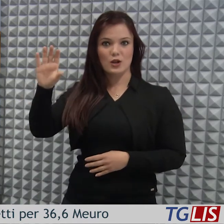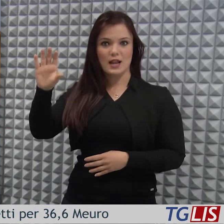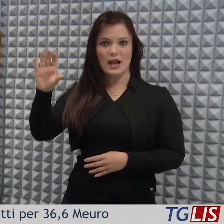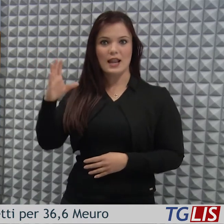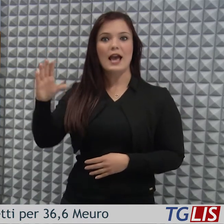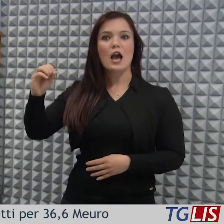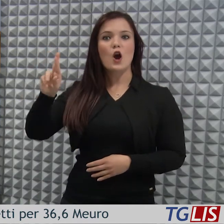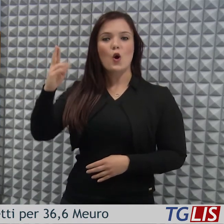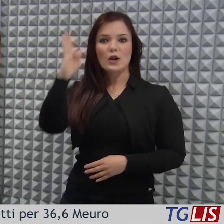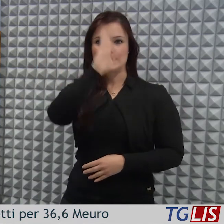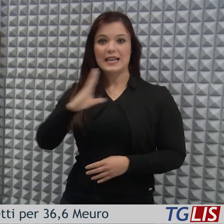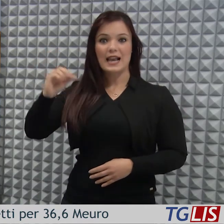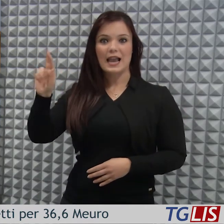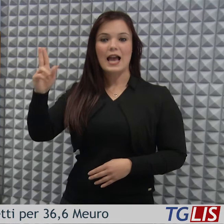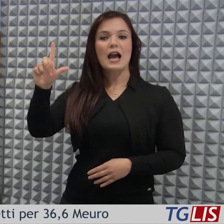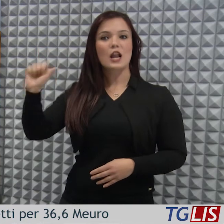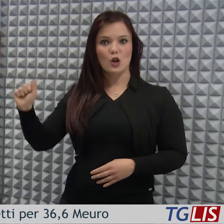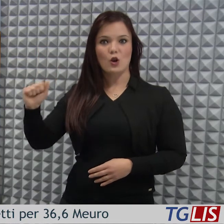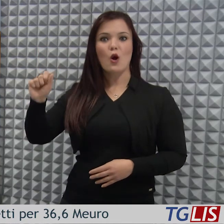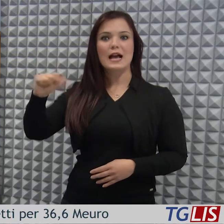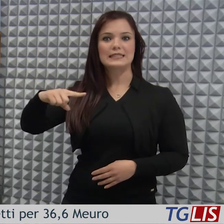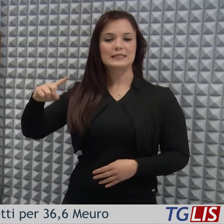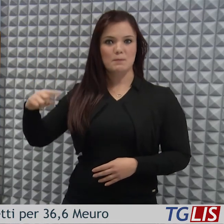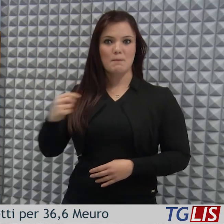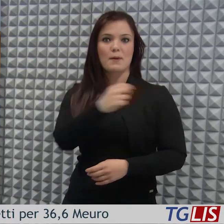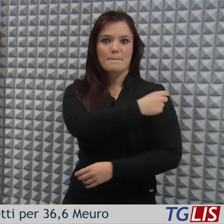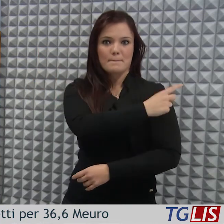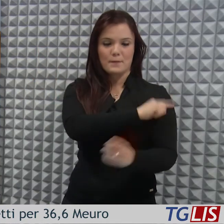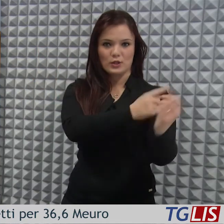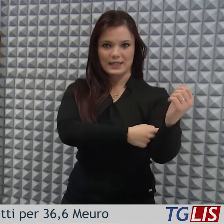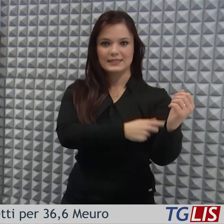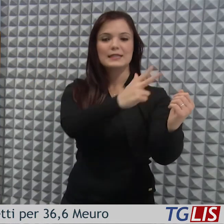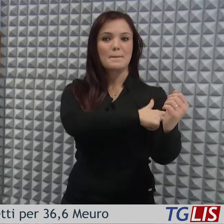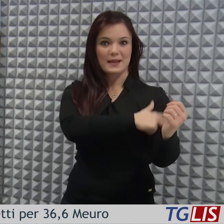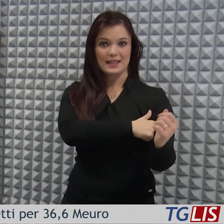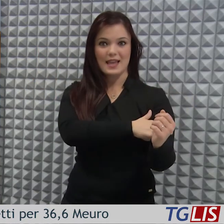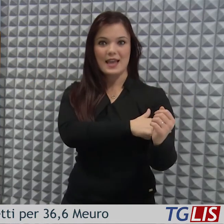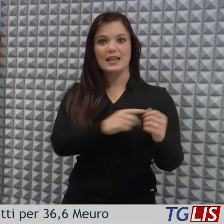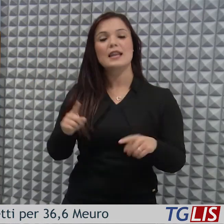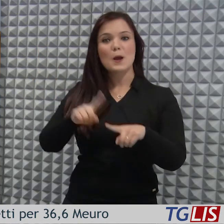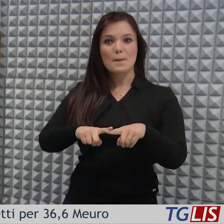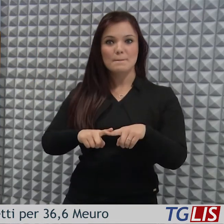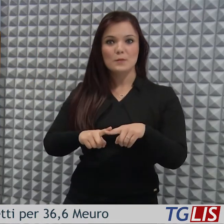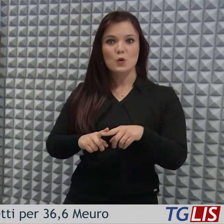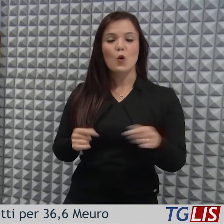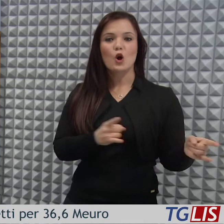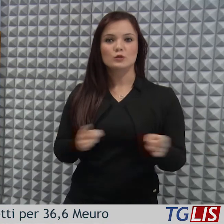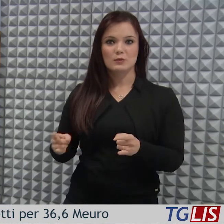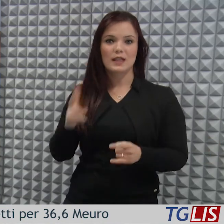AOR San Carlo, ASP di Potenza, ASM di Matera e IRC Scrob di Rionero.